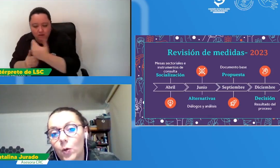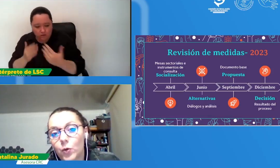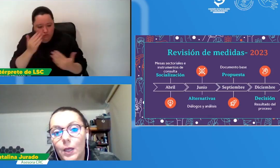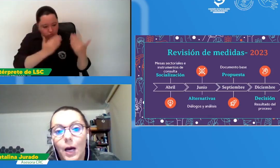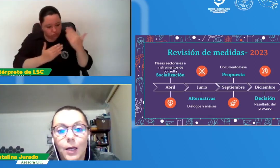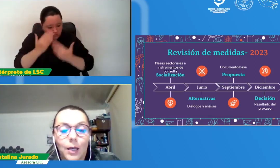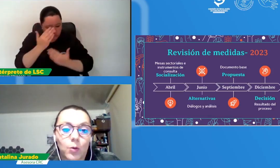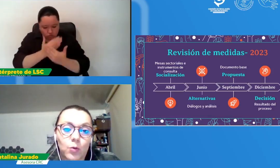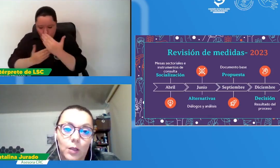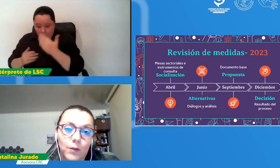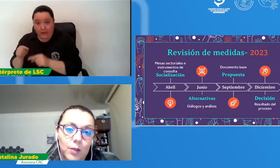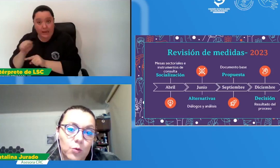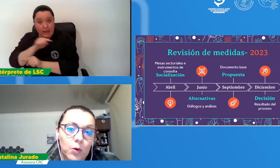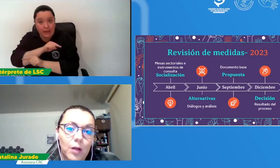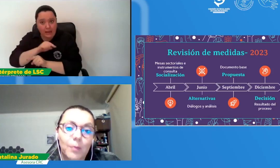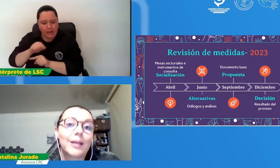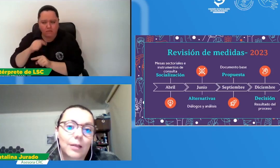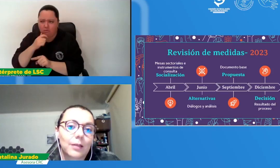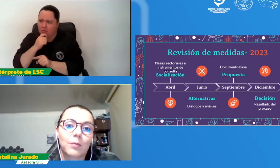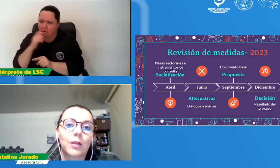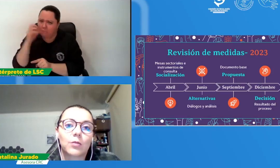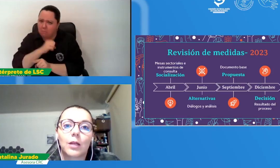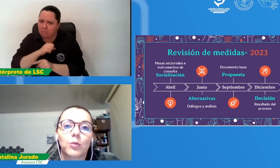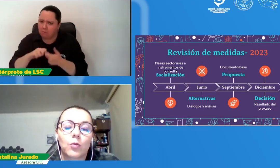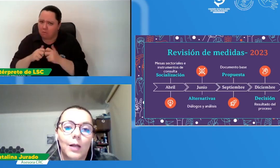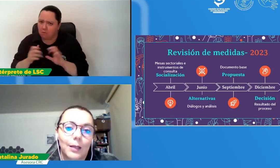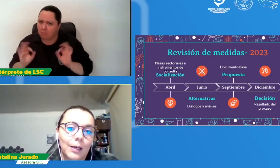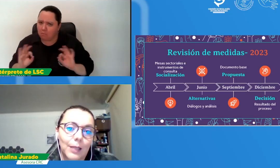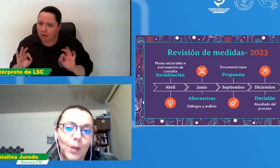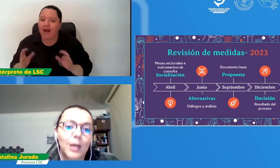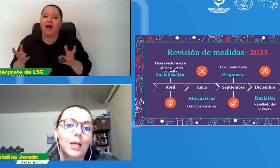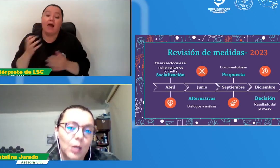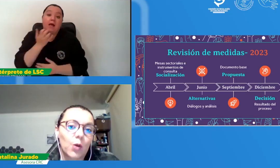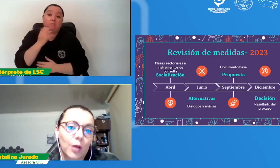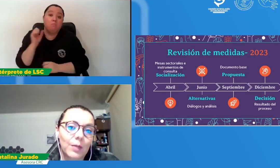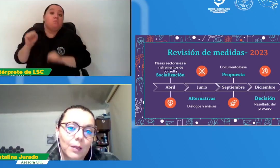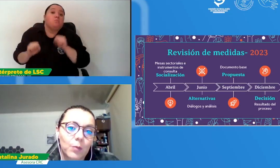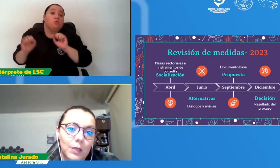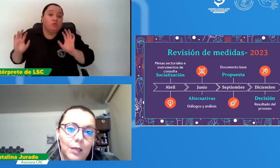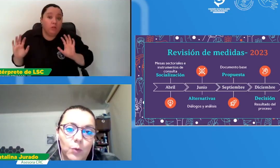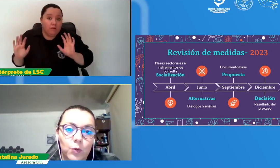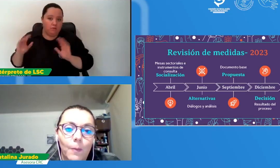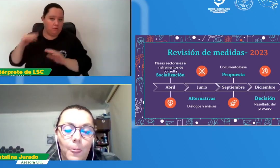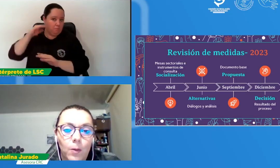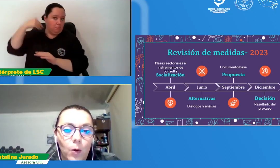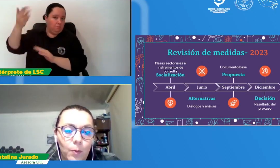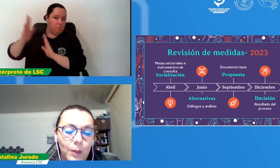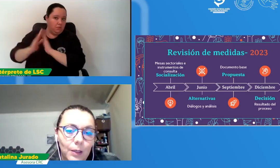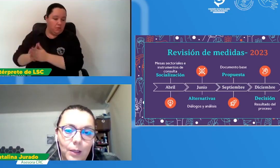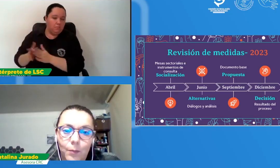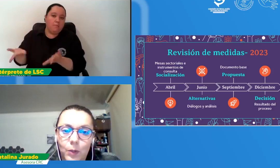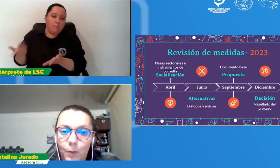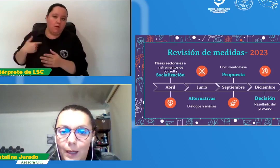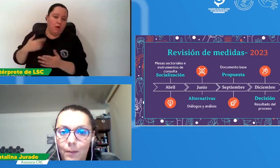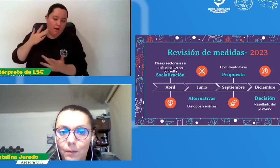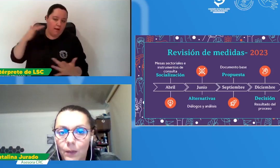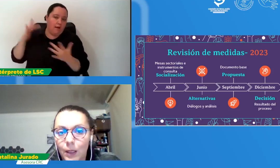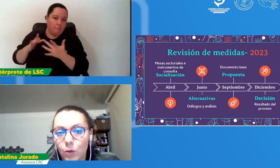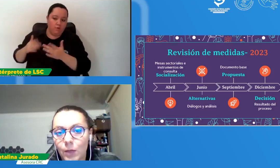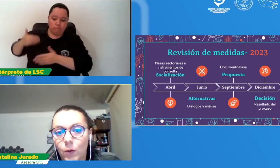se da digamos una identificación de un problema, esa también es digamos que una alternativa y obviamente pues haremos todo lo pertinente pues para tener un marco de